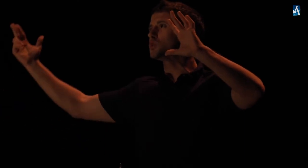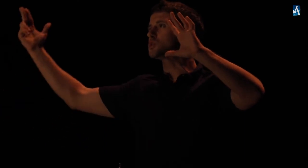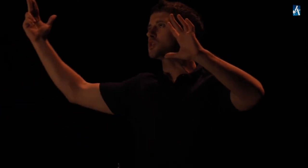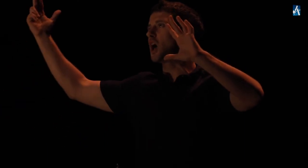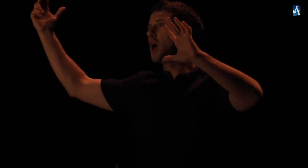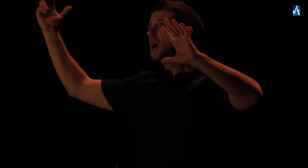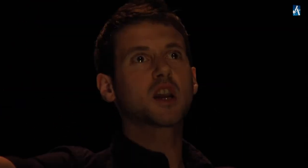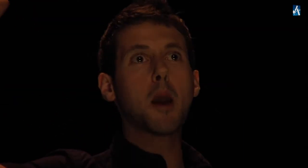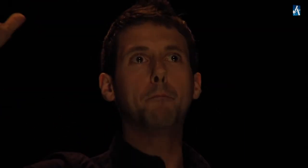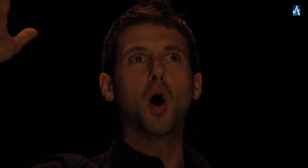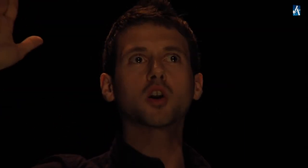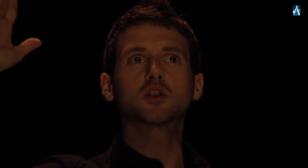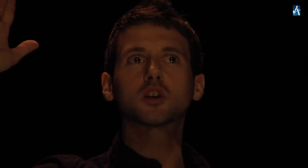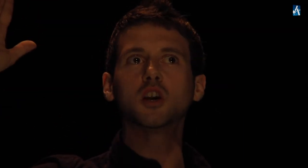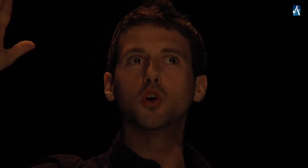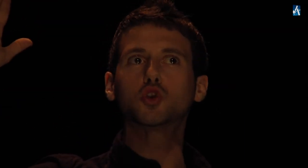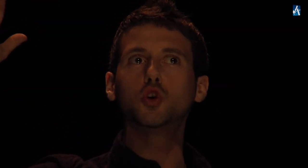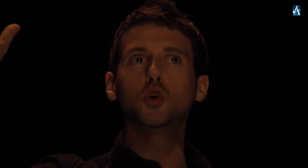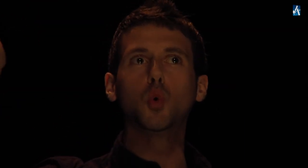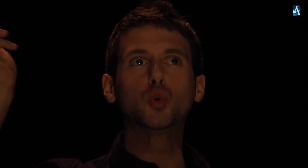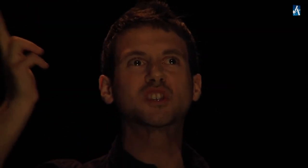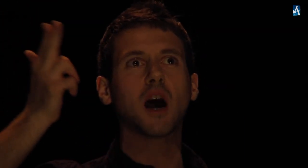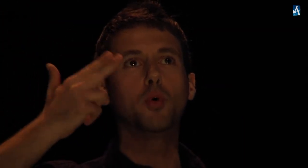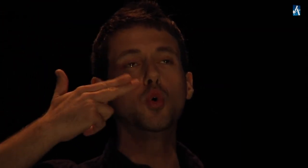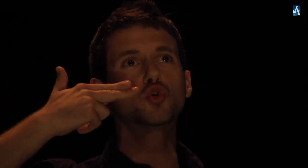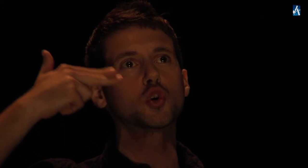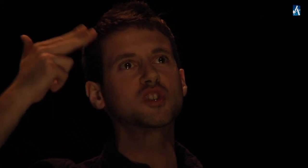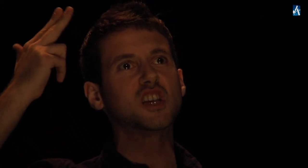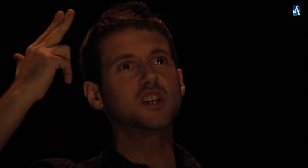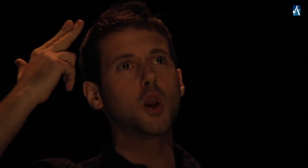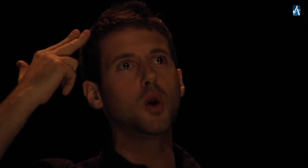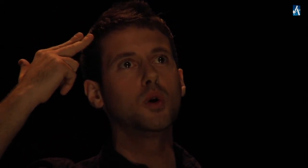Qu'importe qui me tue Ou sa bouche Ou ses yeux